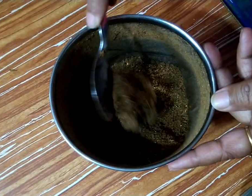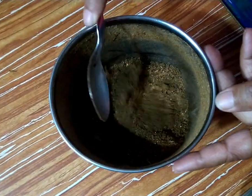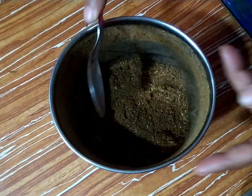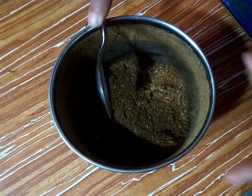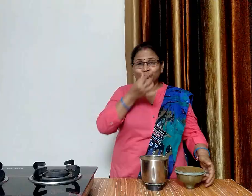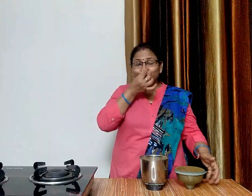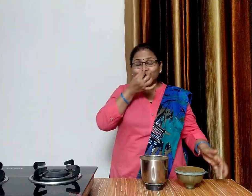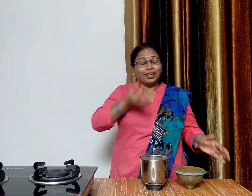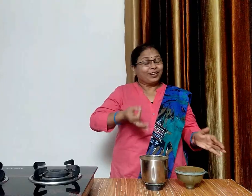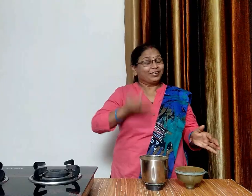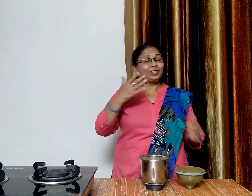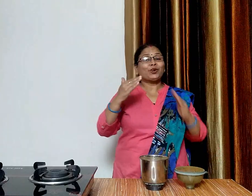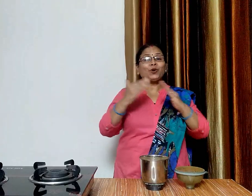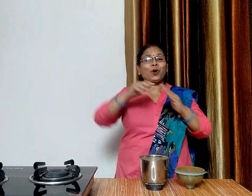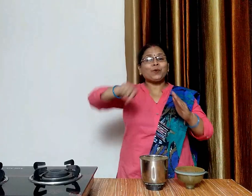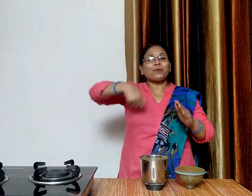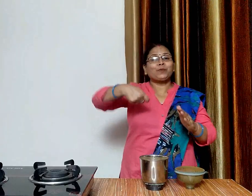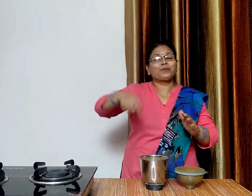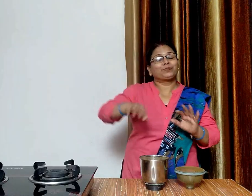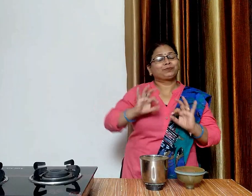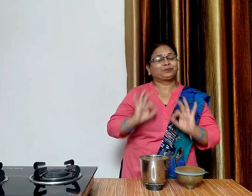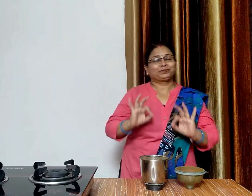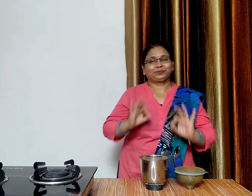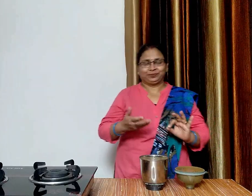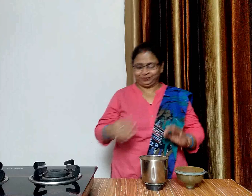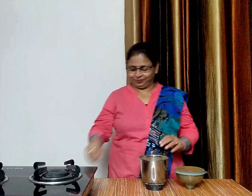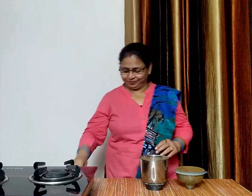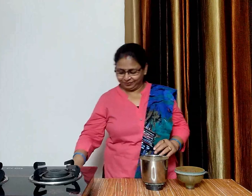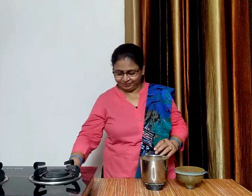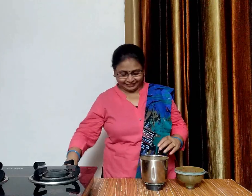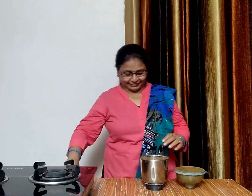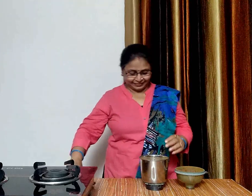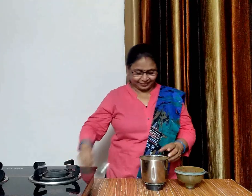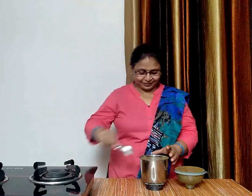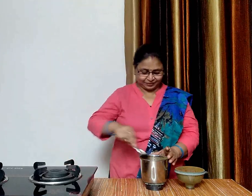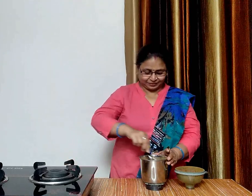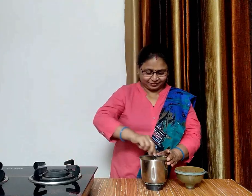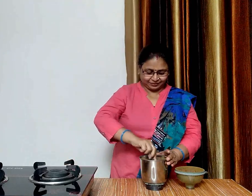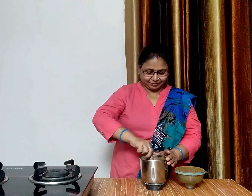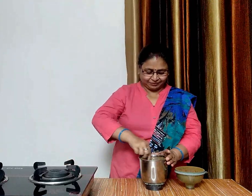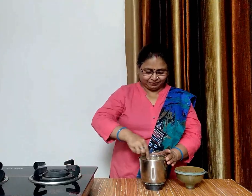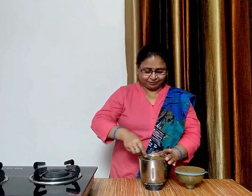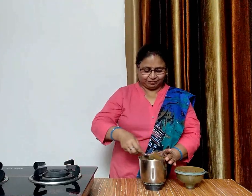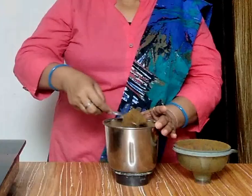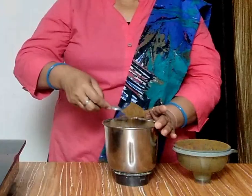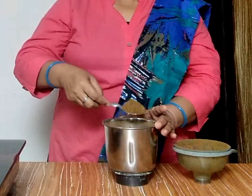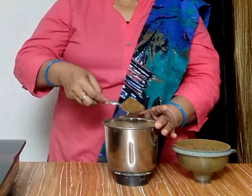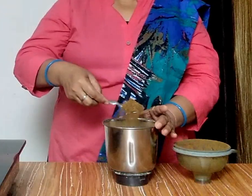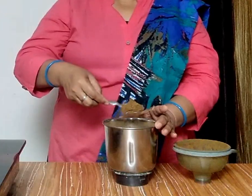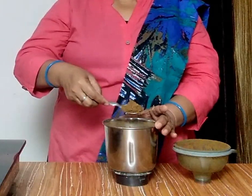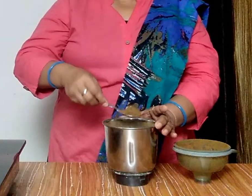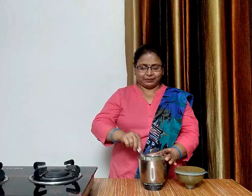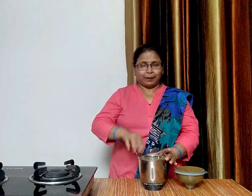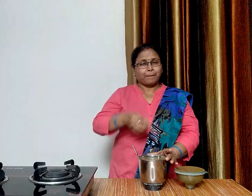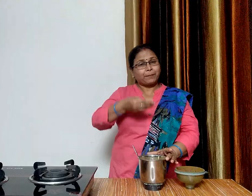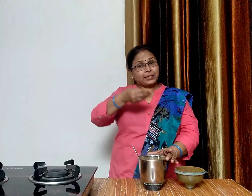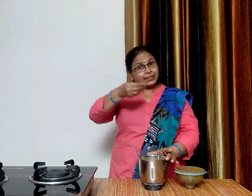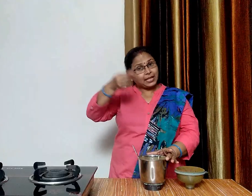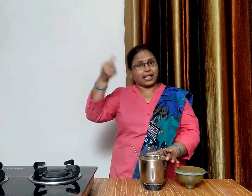खुश्बू तो काफी अच्छी आ रही है देखिया हमें इतना बारीक पीसना है गरा मसाला बनेकर तैयार है आप इससे